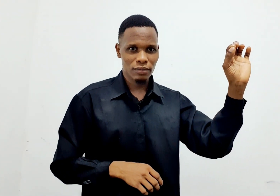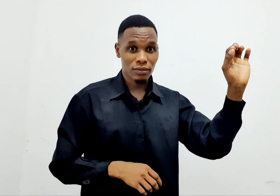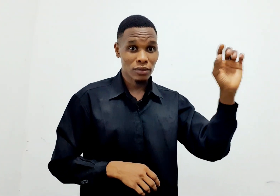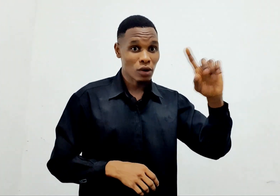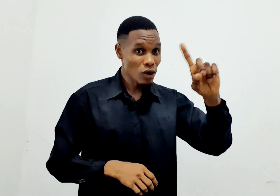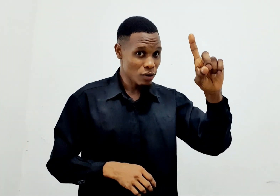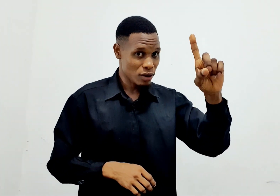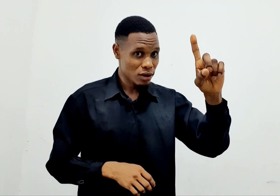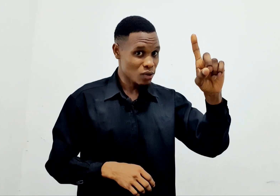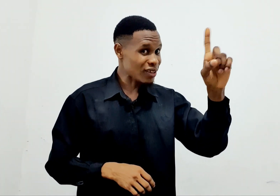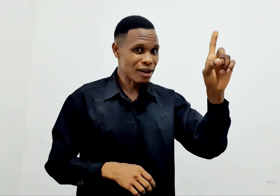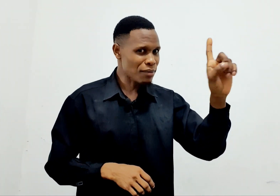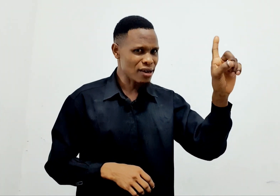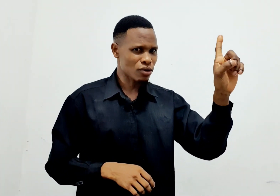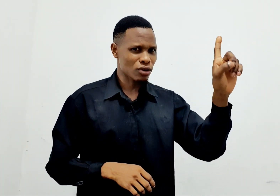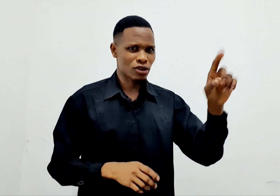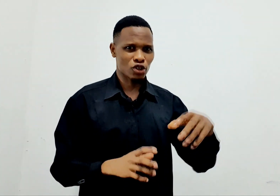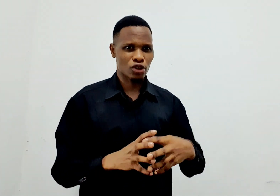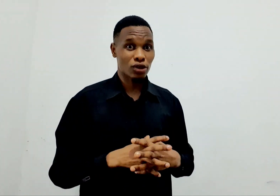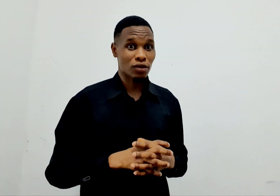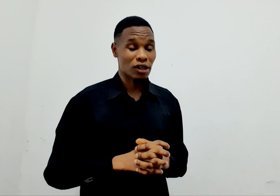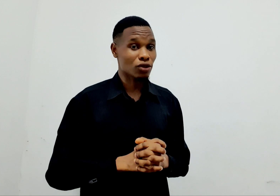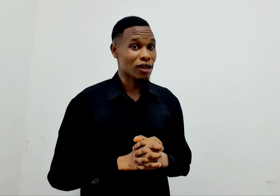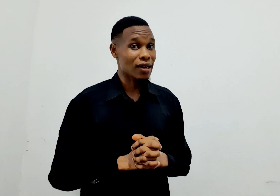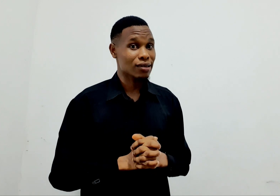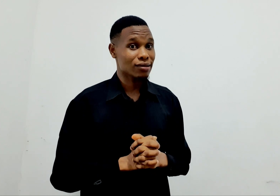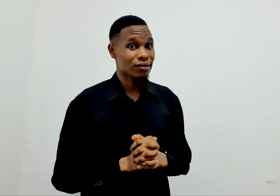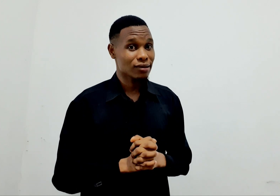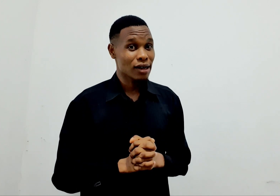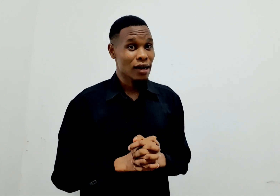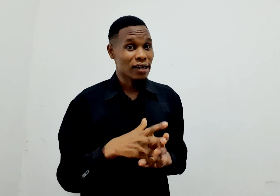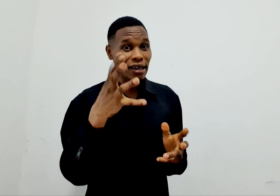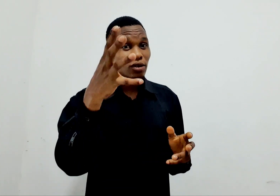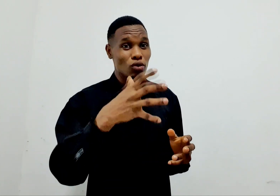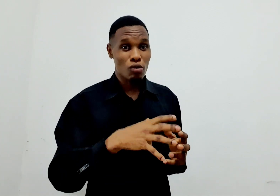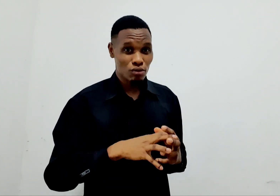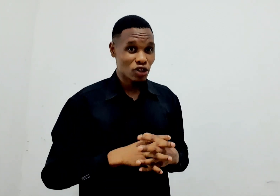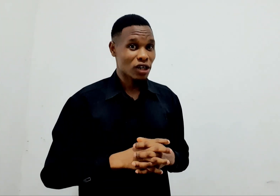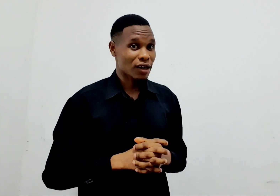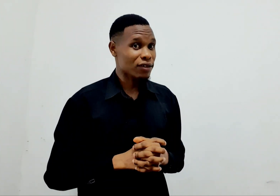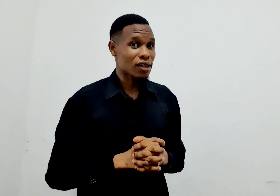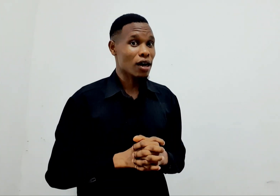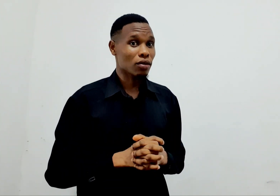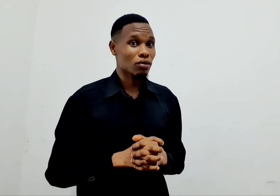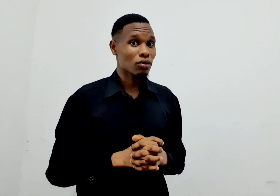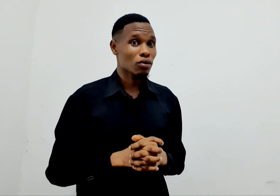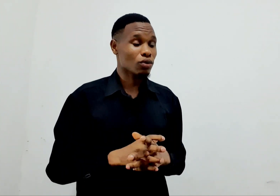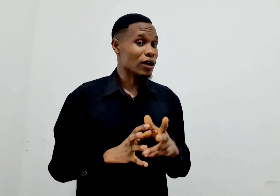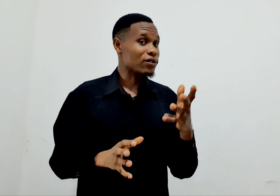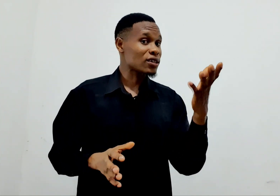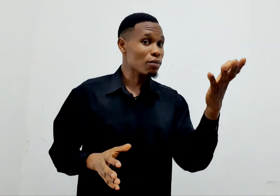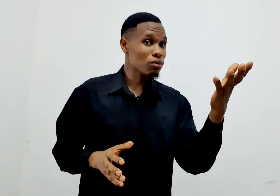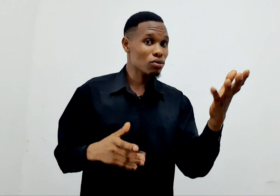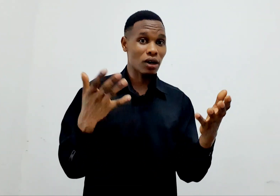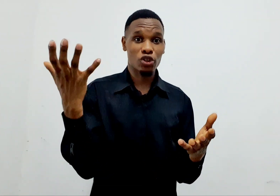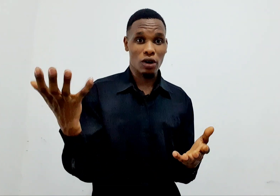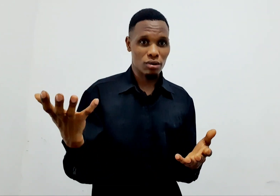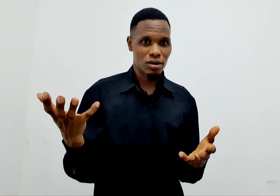Wewe ni wathamani kuliko kichochote unachotani. Nataka ni kukumbushe rafiki yangu. Kuna vitabu kuna ushauli.